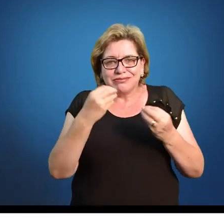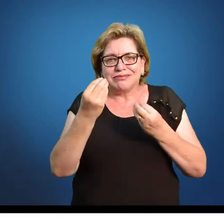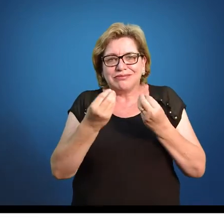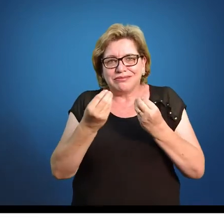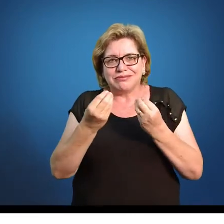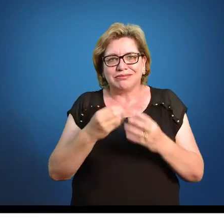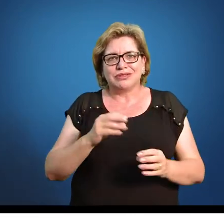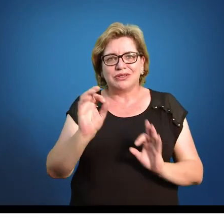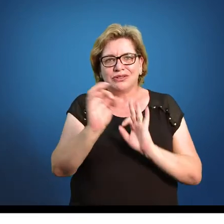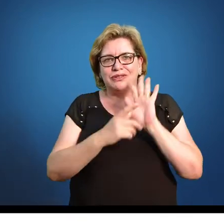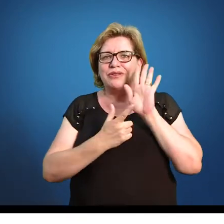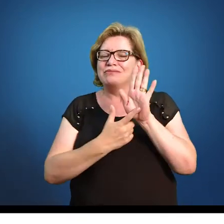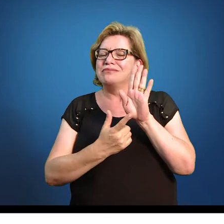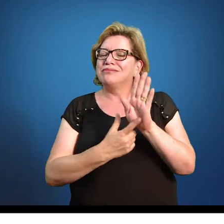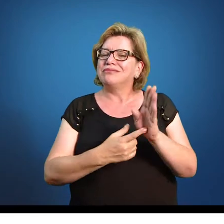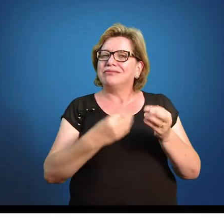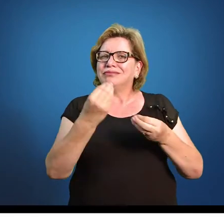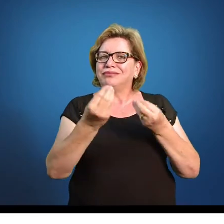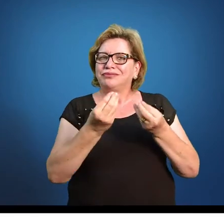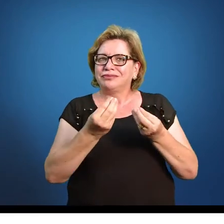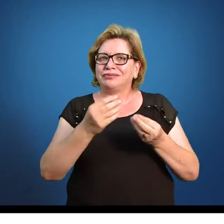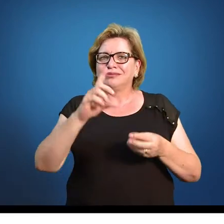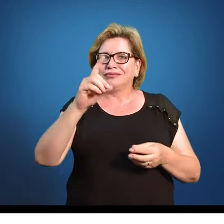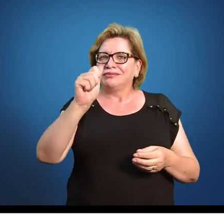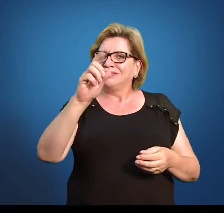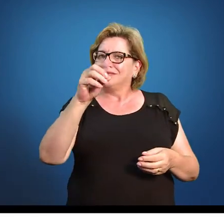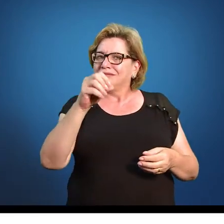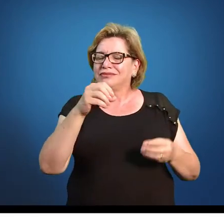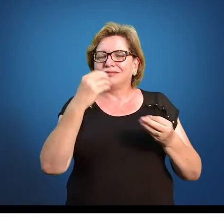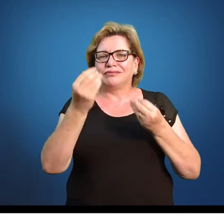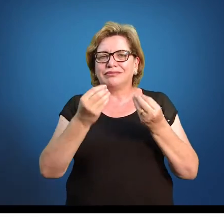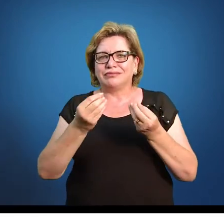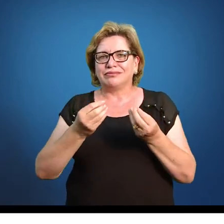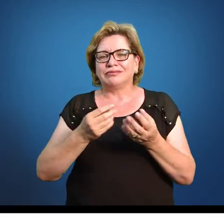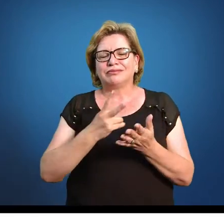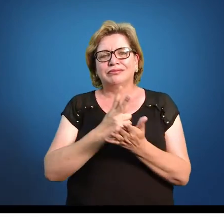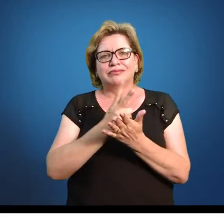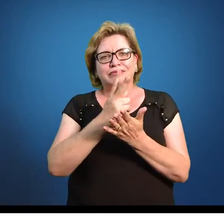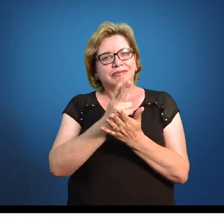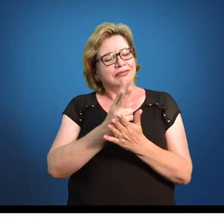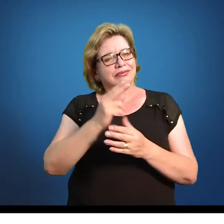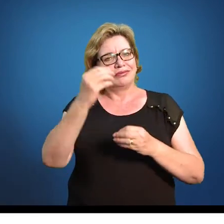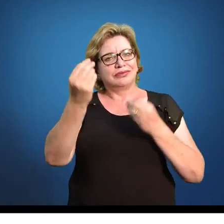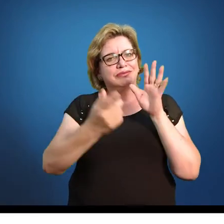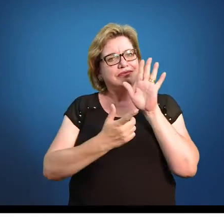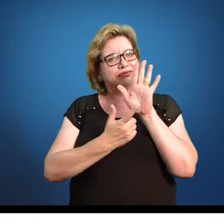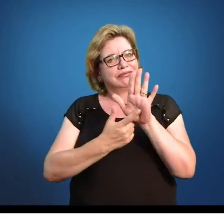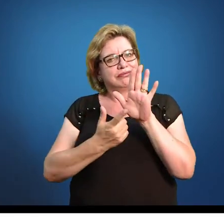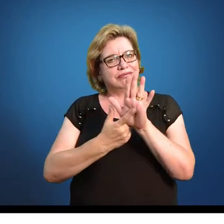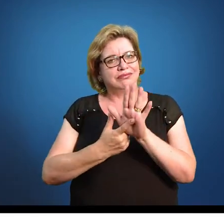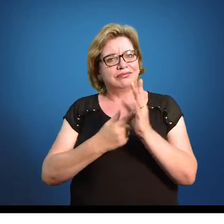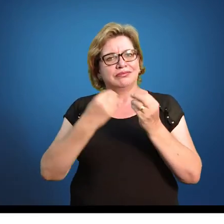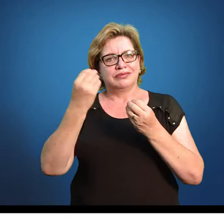na hora de você mostrar um dado. De generalizar um dado que a gente fala normalmente. Você vai ter que mostrar isso de maneira percentual.